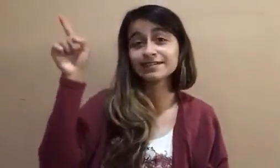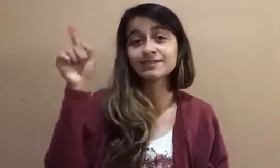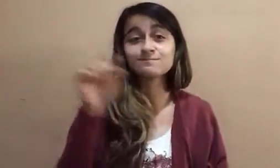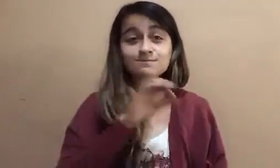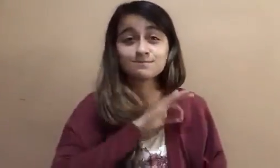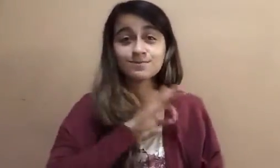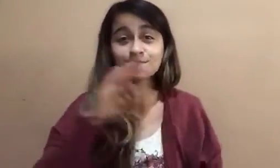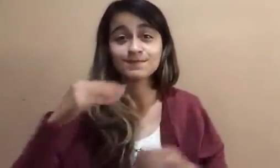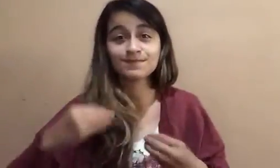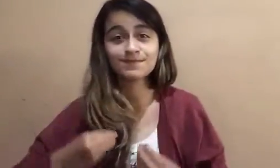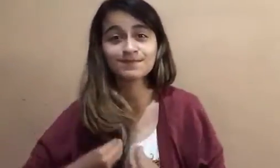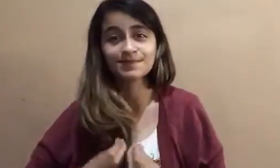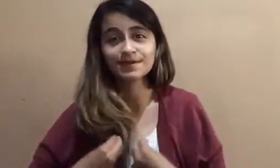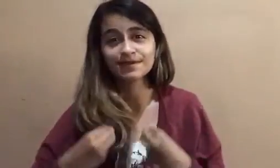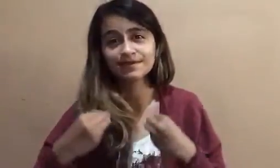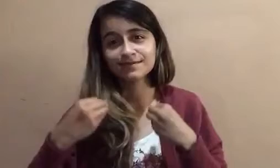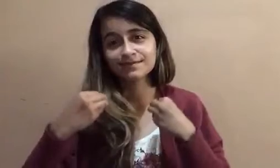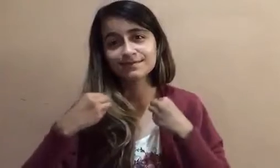pueda vivir.